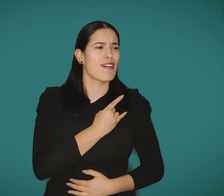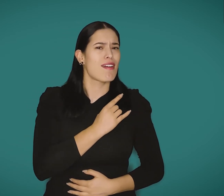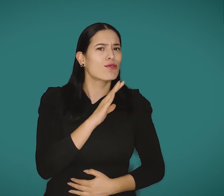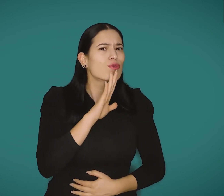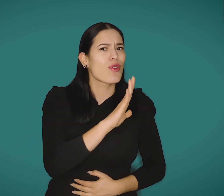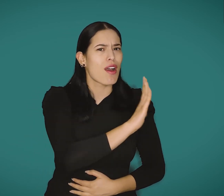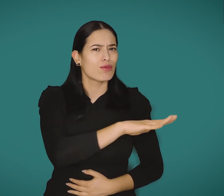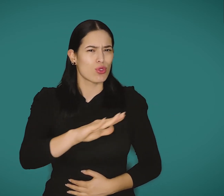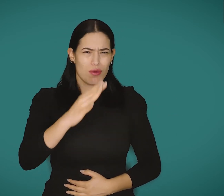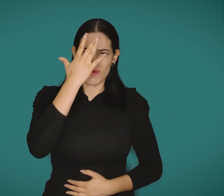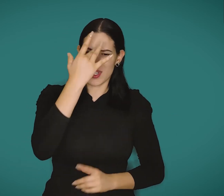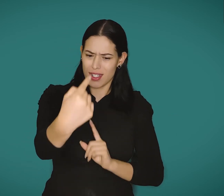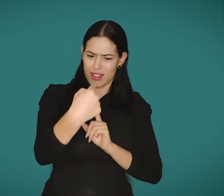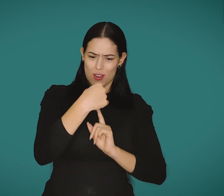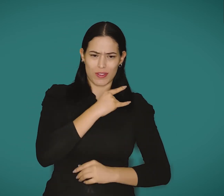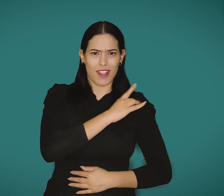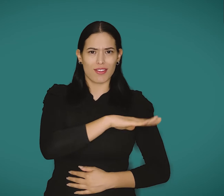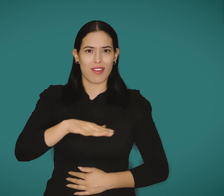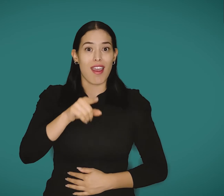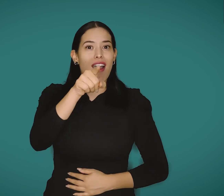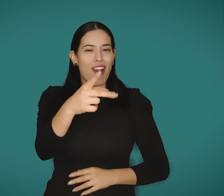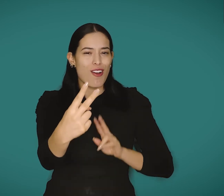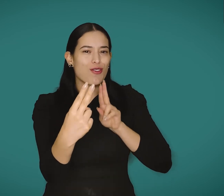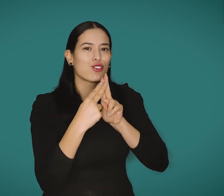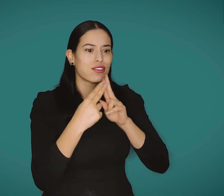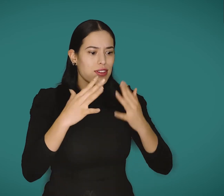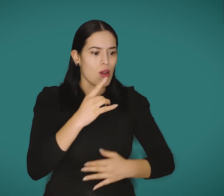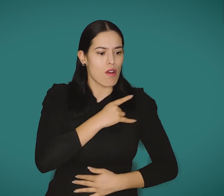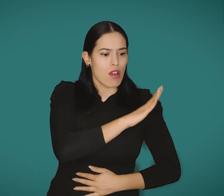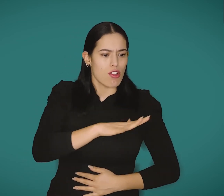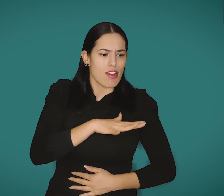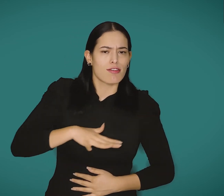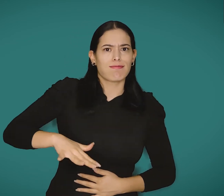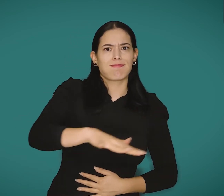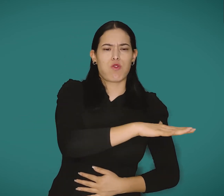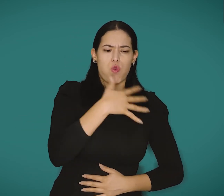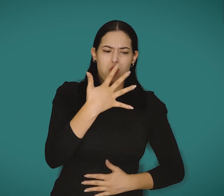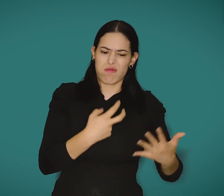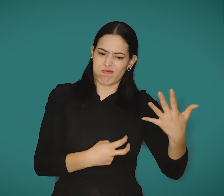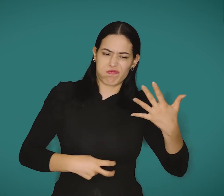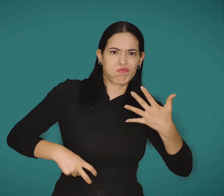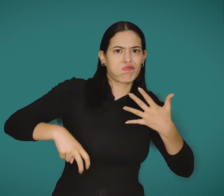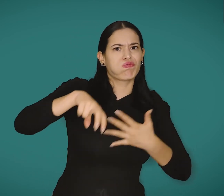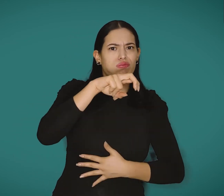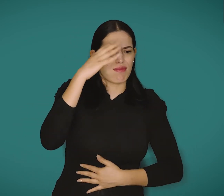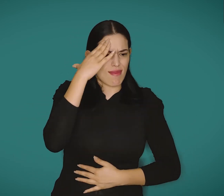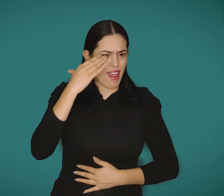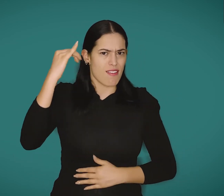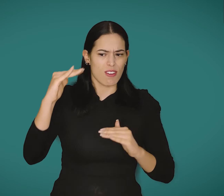Esta universidad que elegiste ha demostrado con creces su valor académico, científico